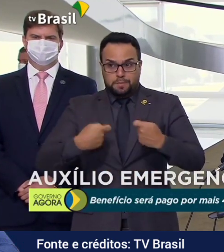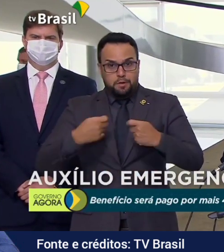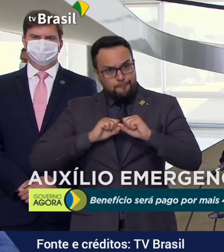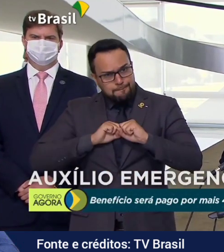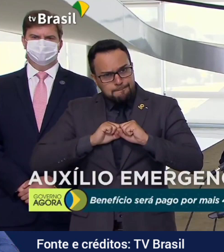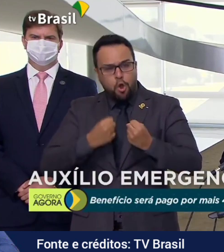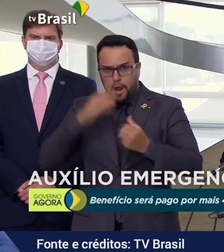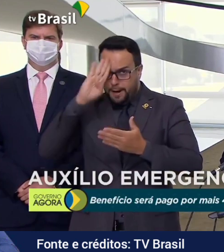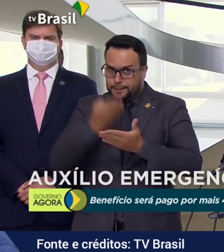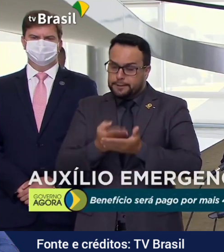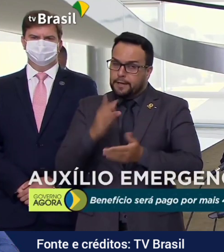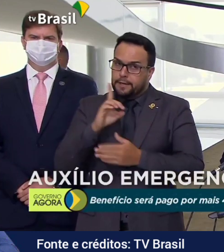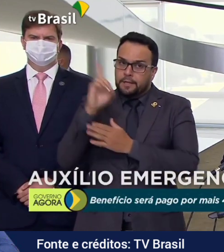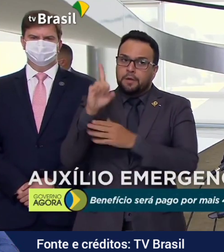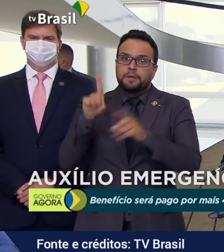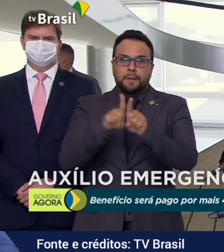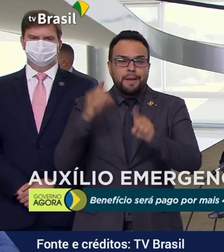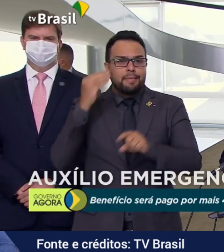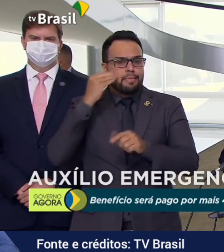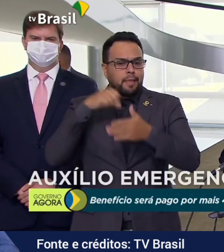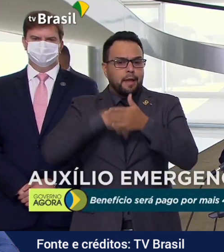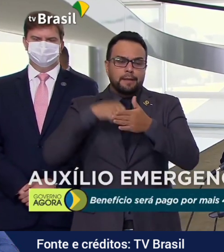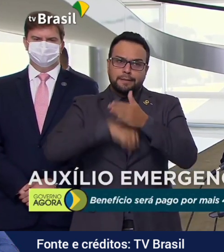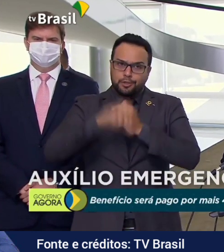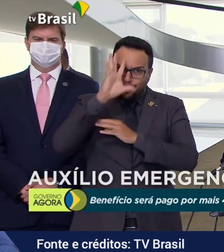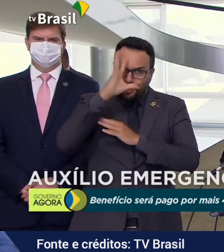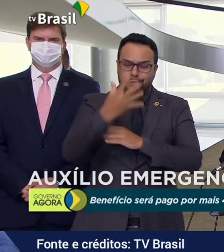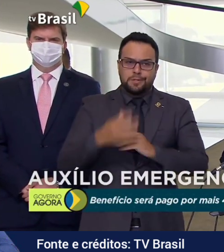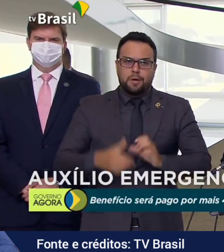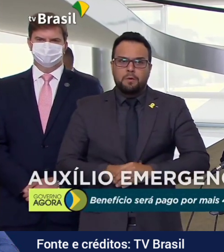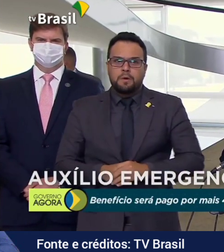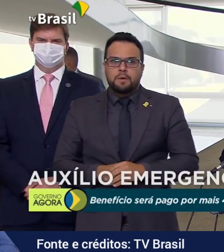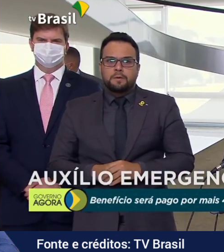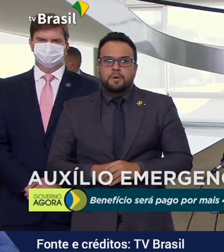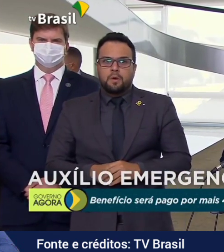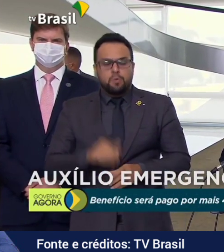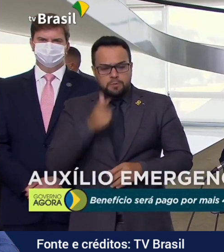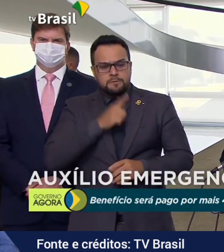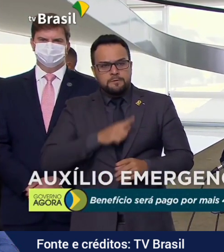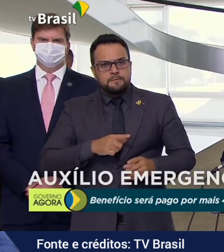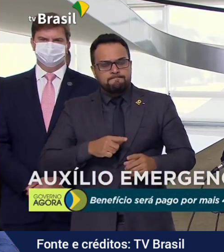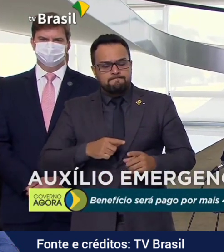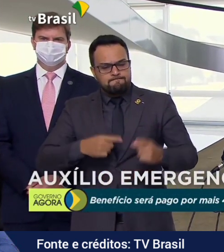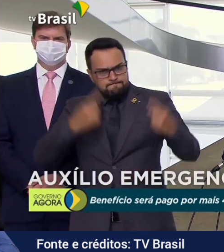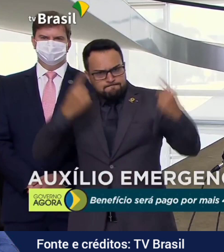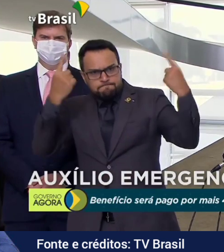acreditar em Deus e buscar a solução. Enfrentarmos esse problema.